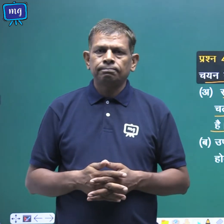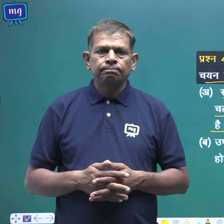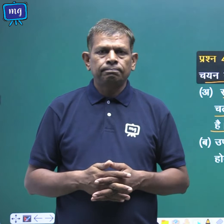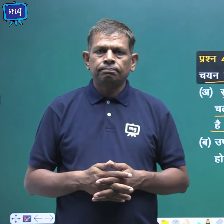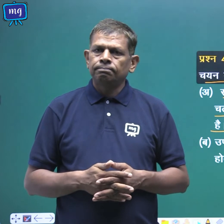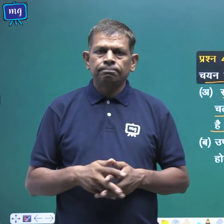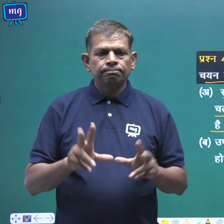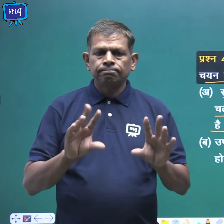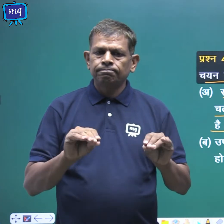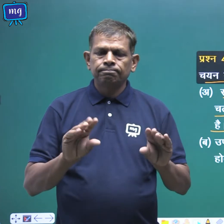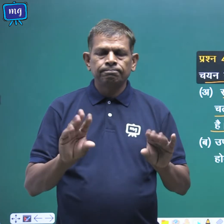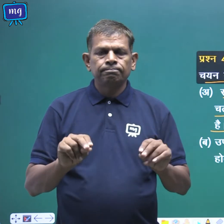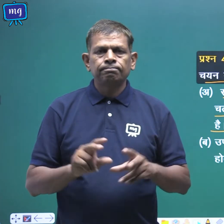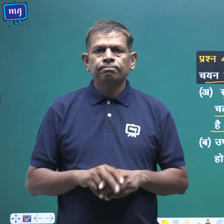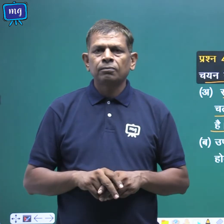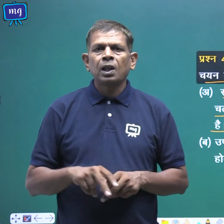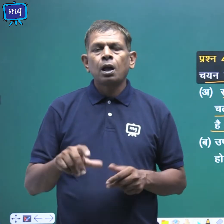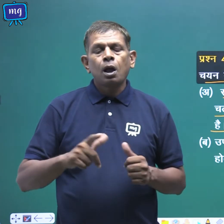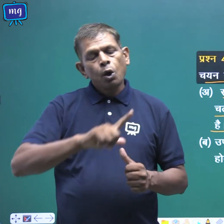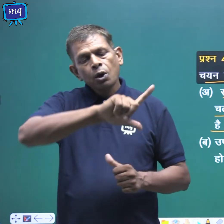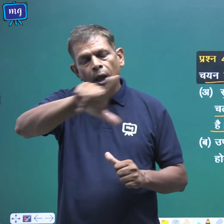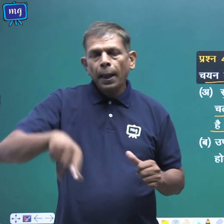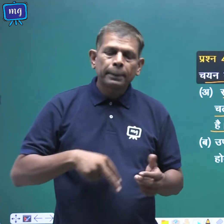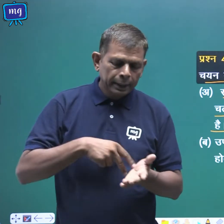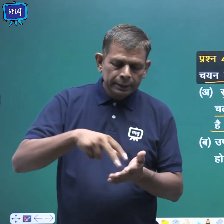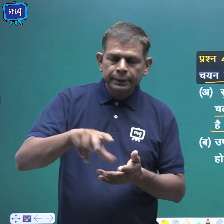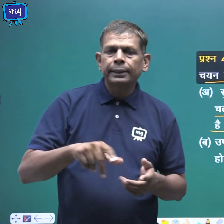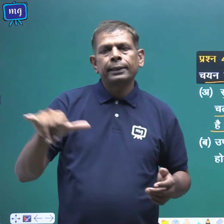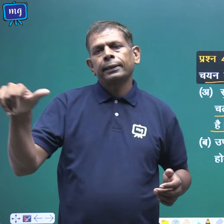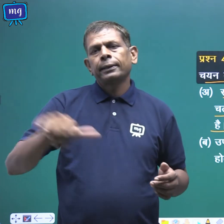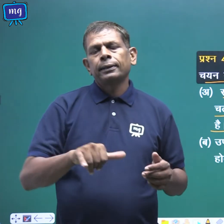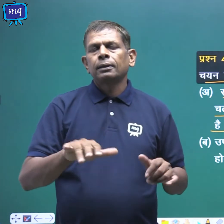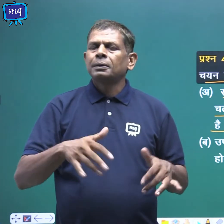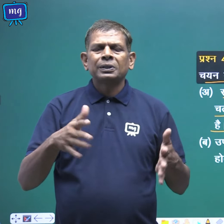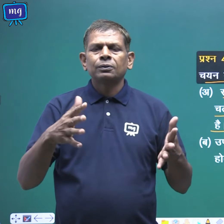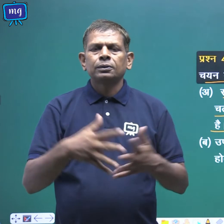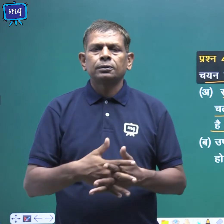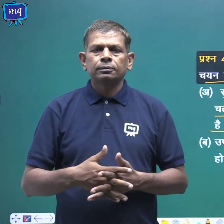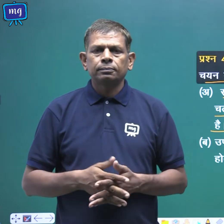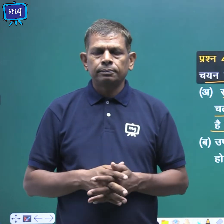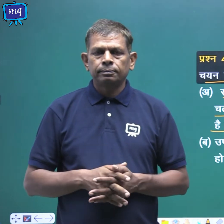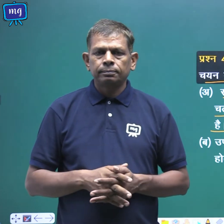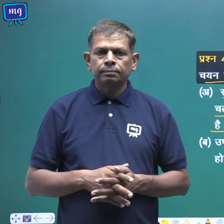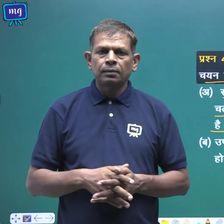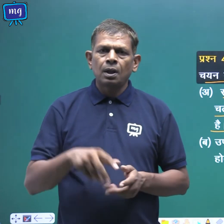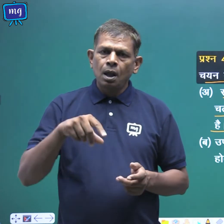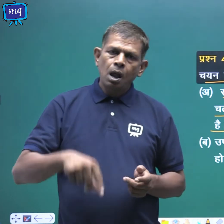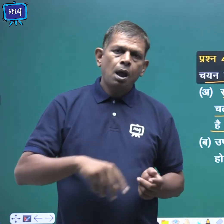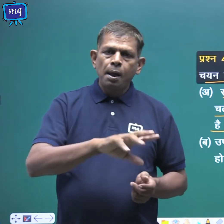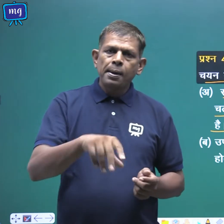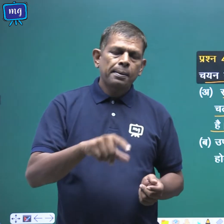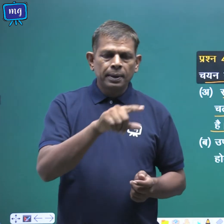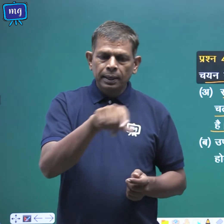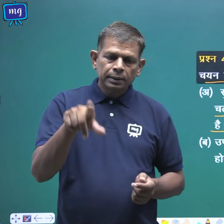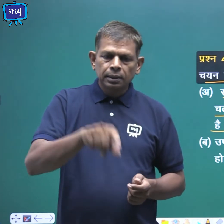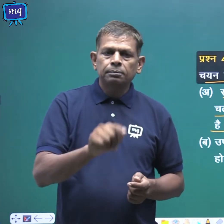नहीं बच्चो सबकी गति एक समान नहीं होती हम यह असत्य